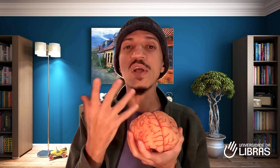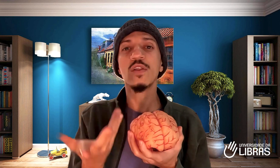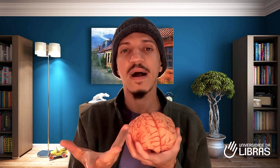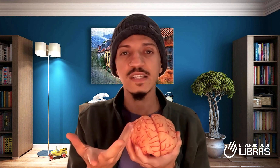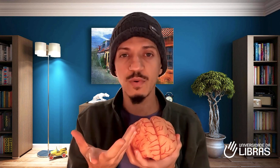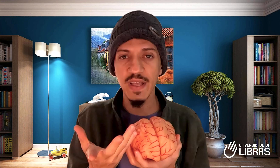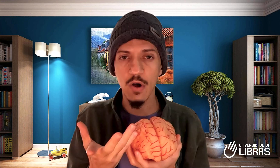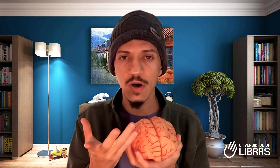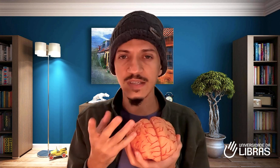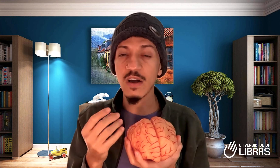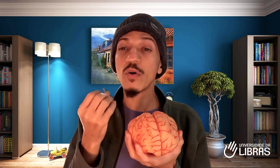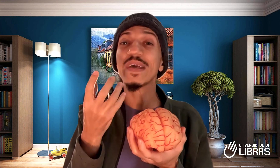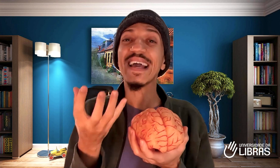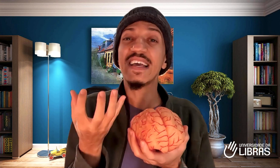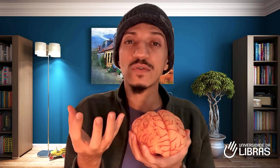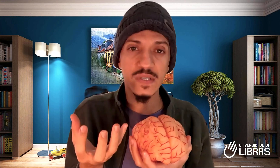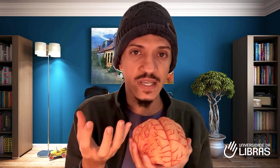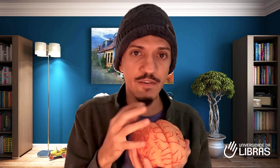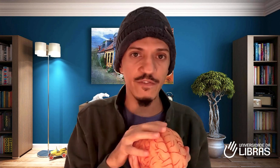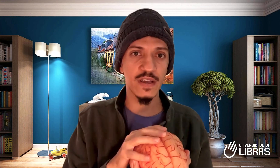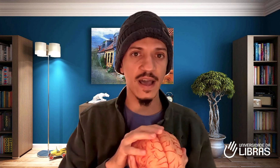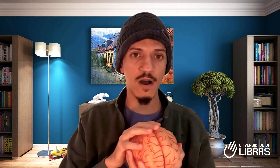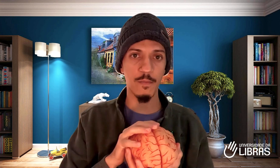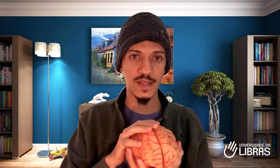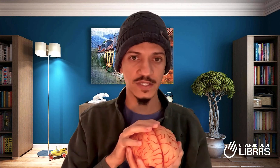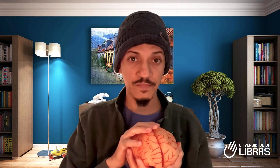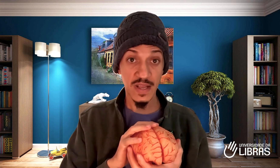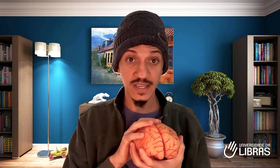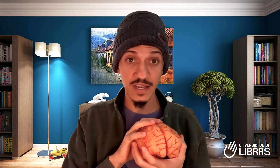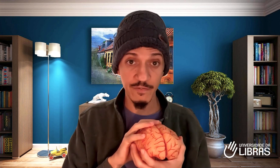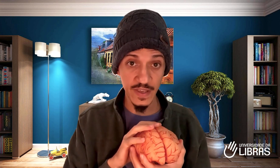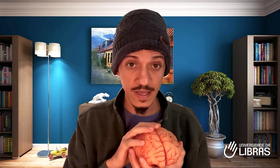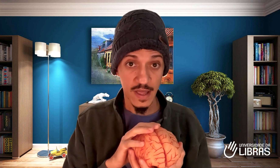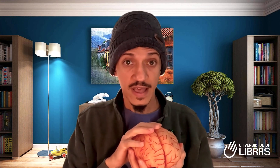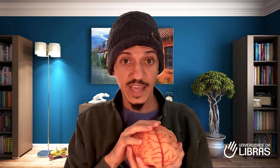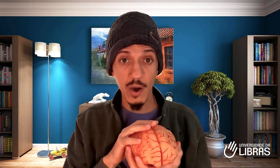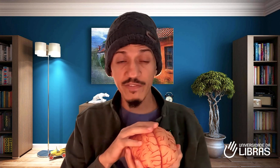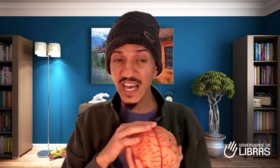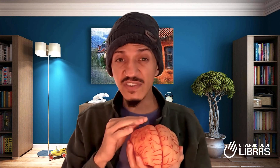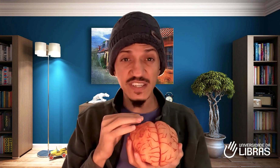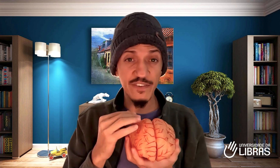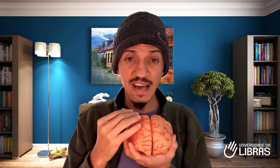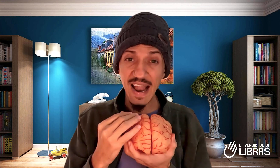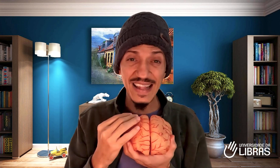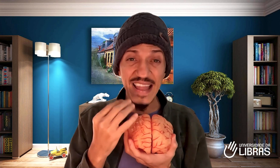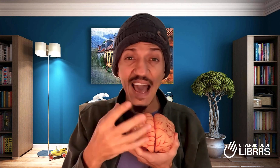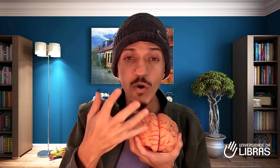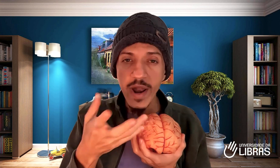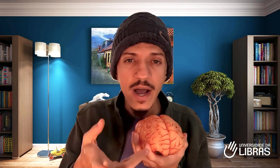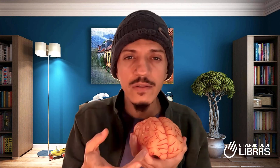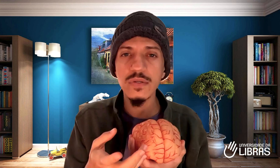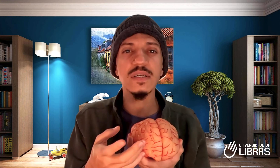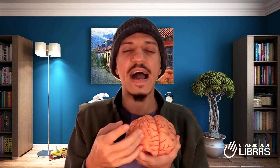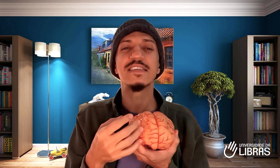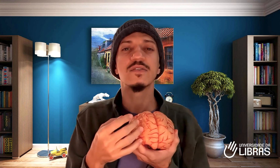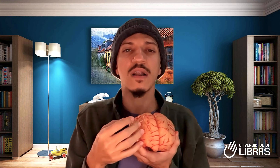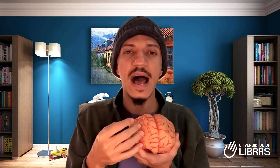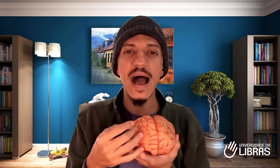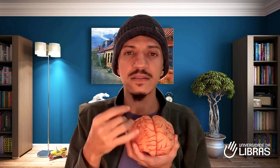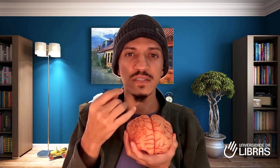mais poderosa. Agora, o que isso significa realmente? Significa que, ao invés de você ficar lá decorando os sinais isolados, os sinais